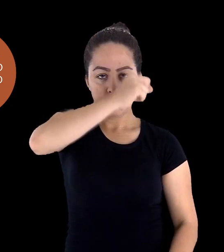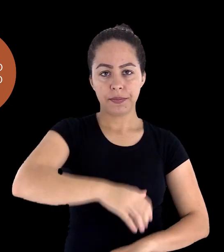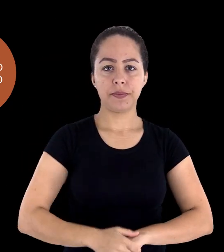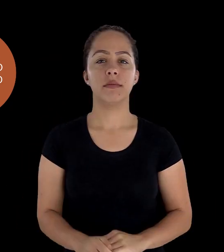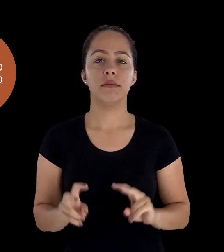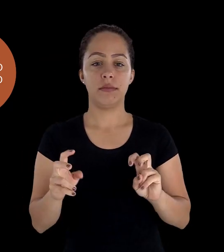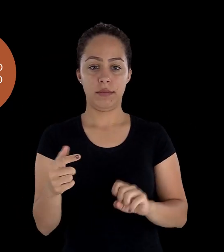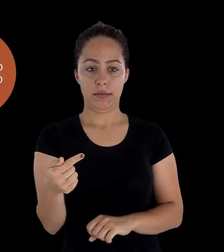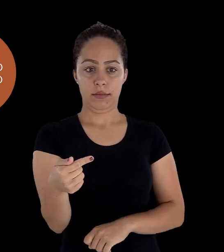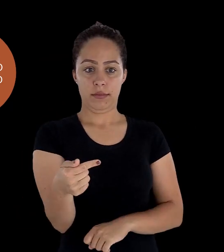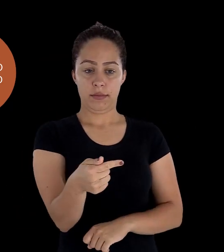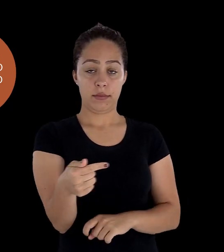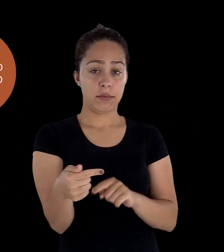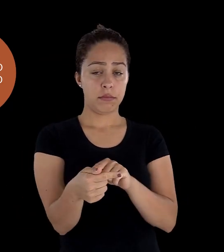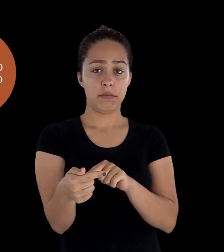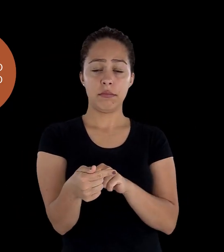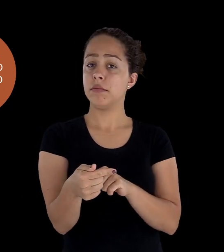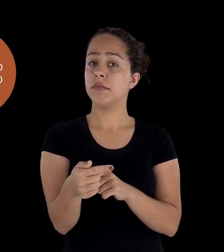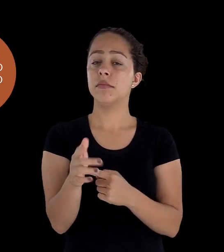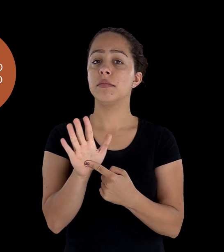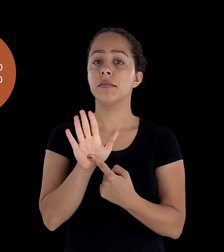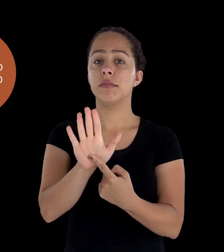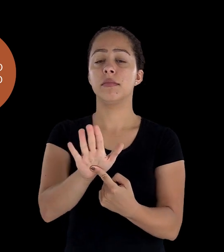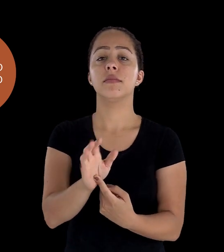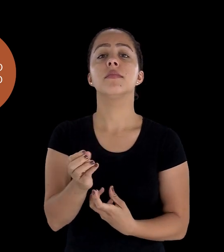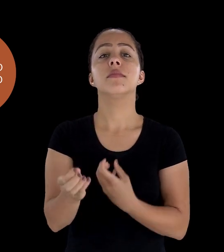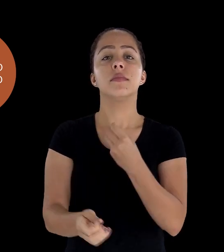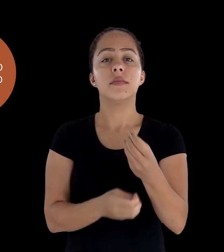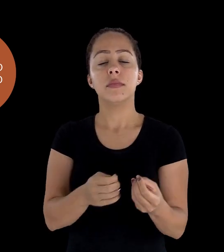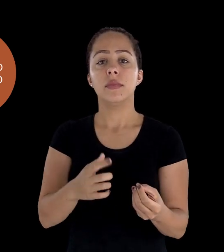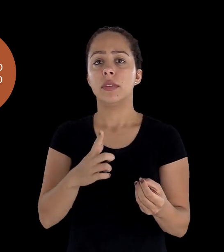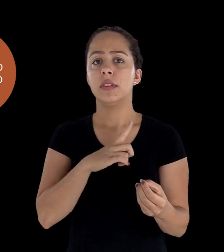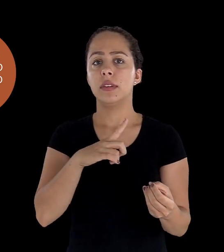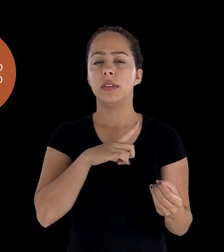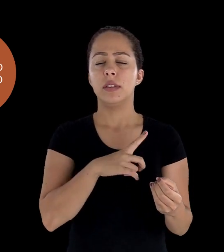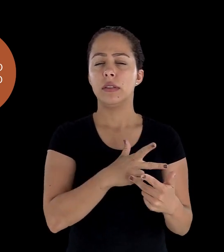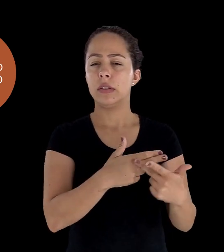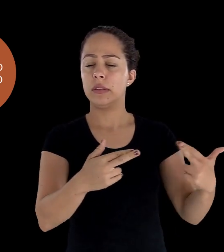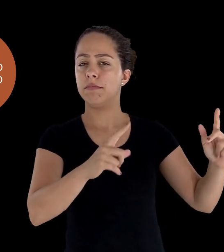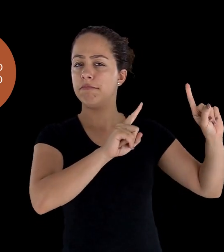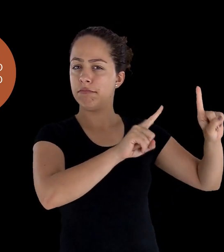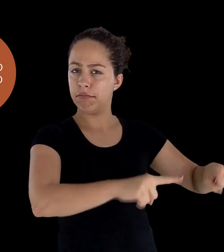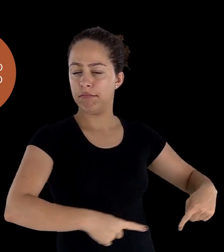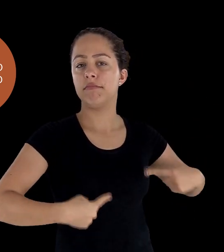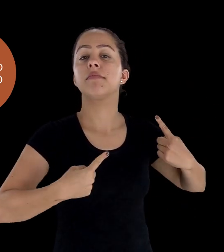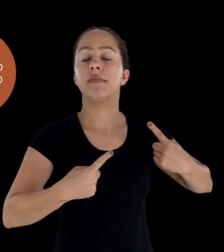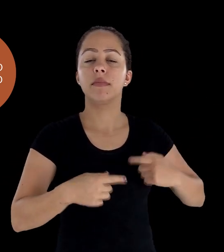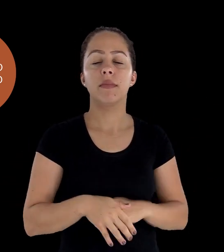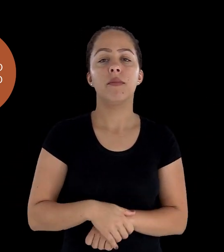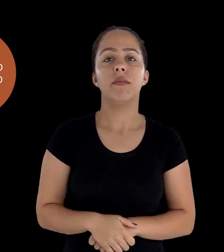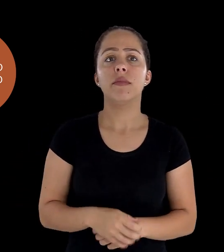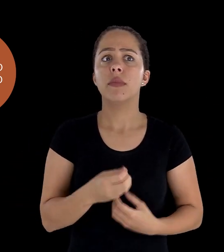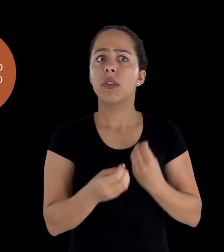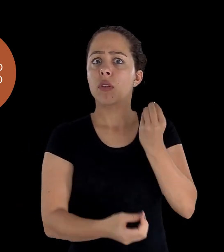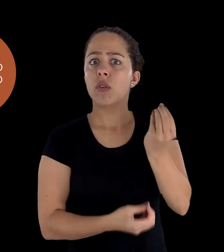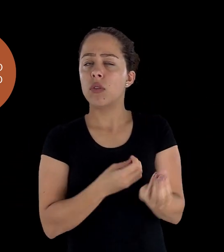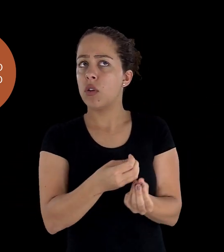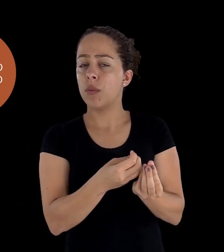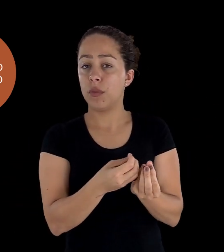sétima dimensão se refere a abordagem de situações desafiadoras. No contexto da sua atuação,